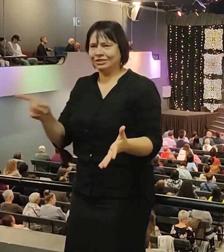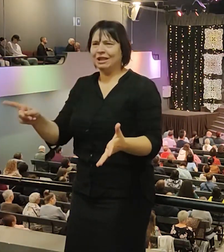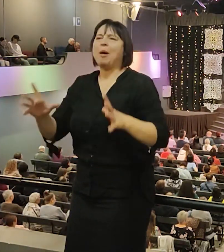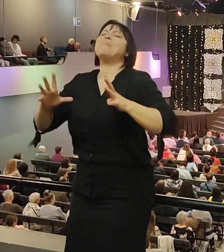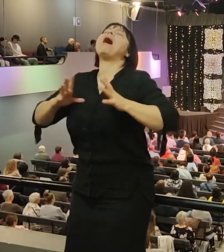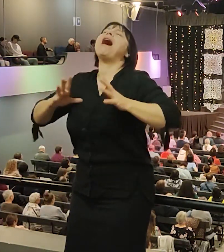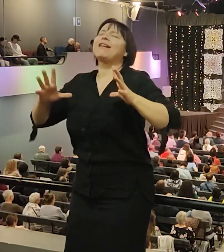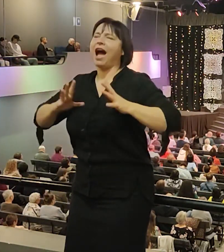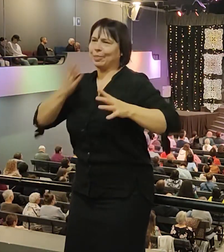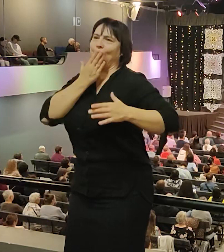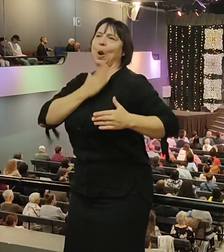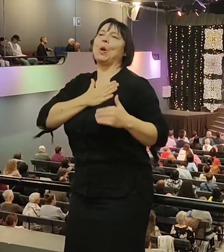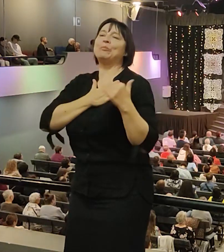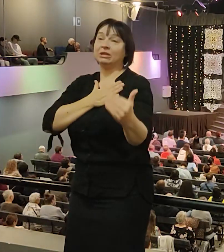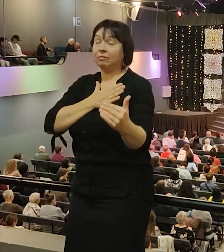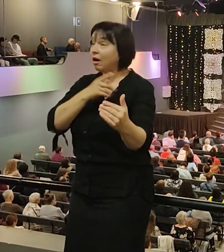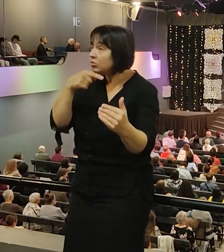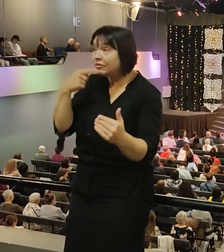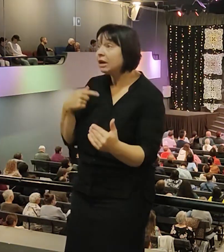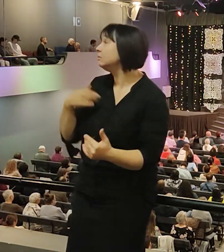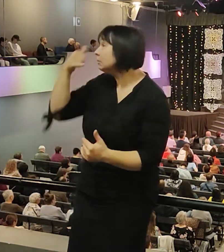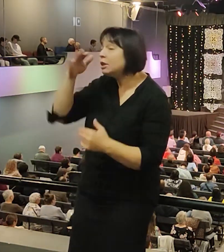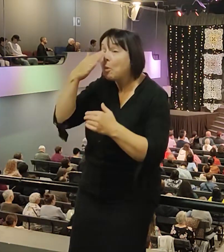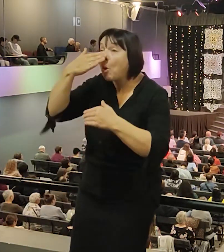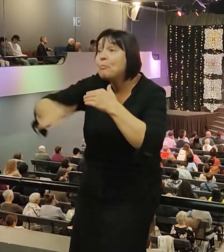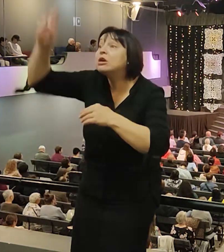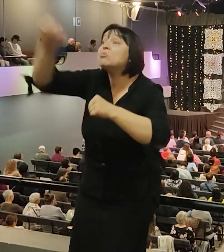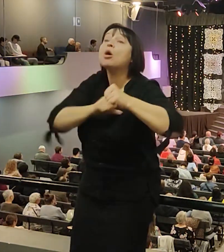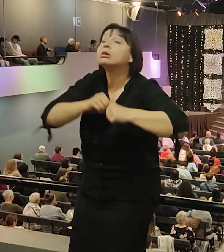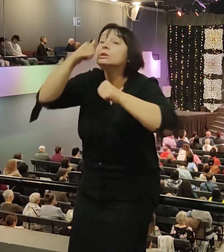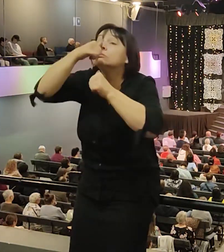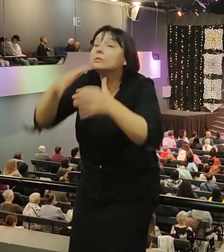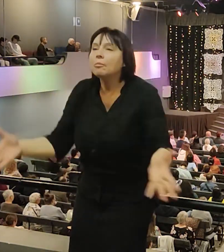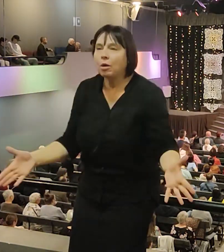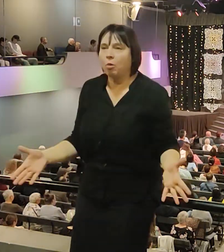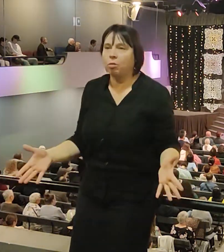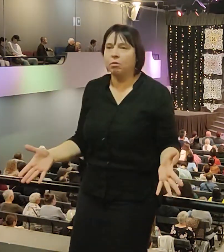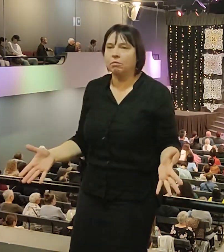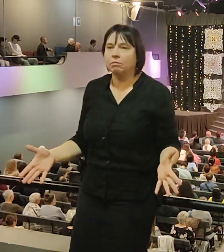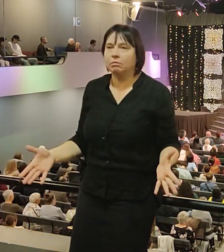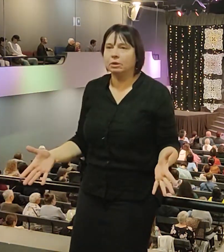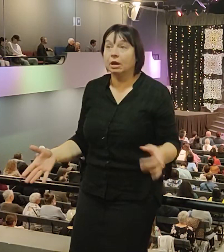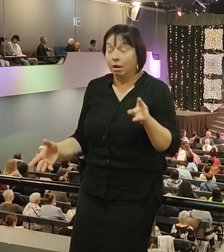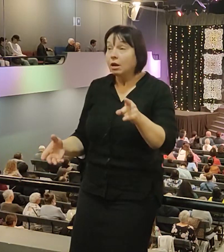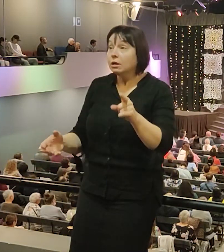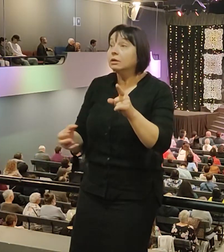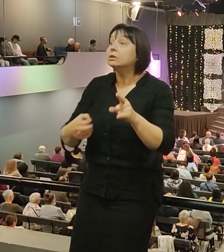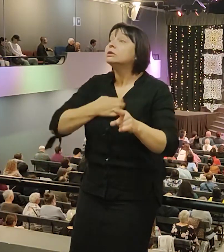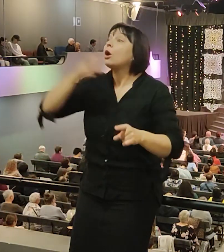как я могу пред моим Богом согрешить? Страх Господен – начало мудрости.